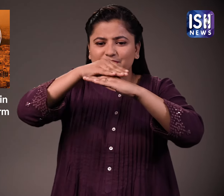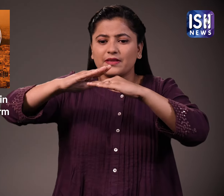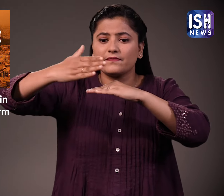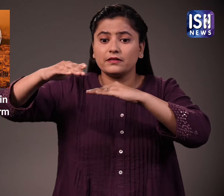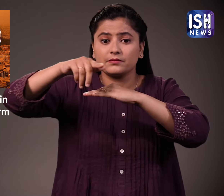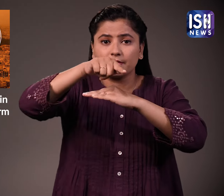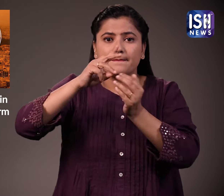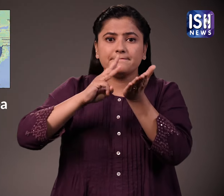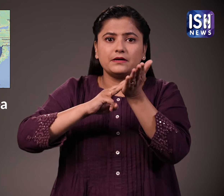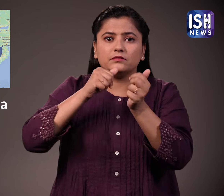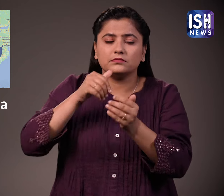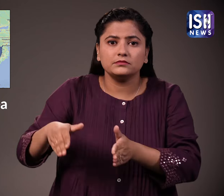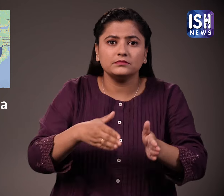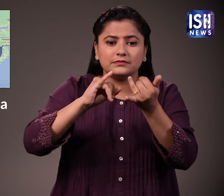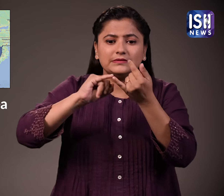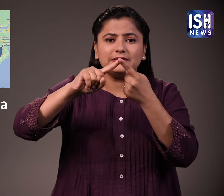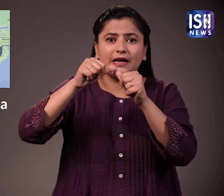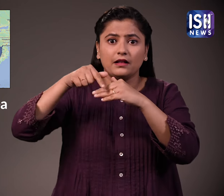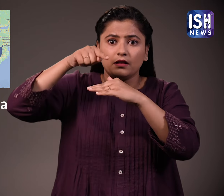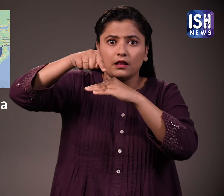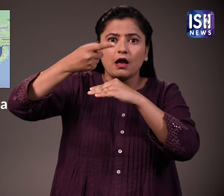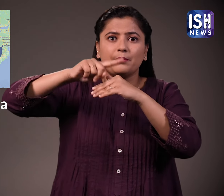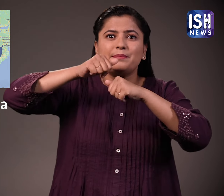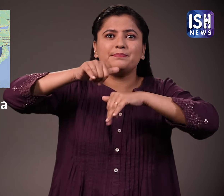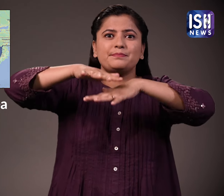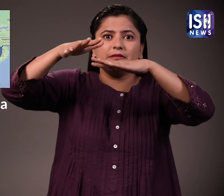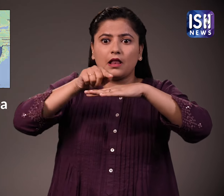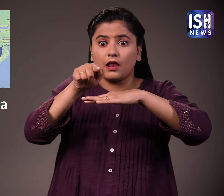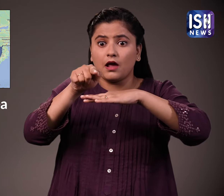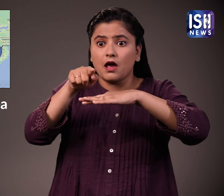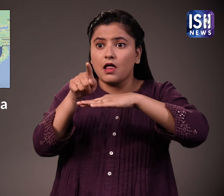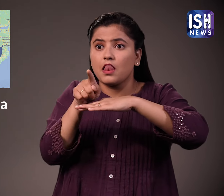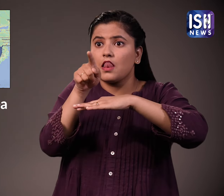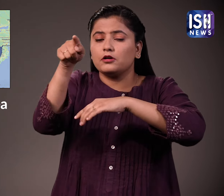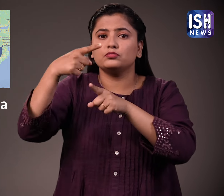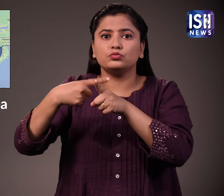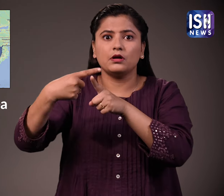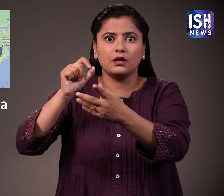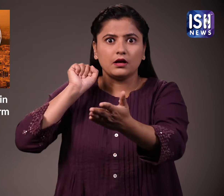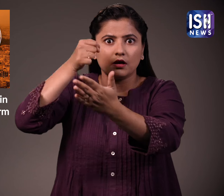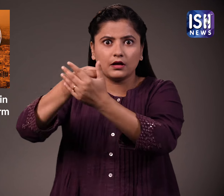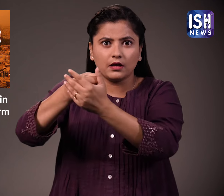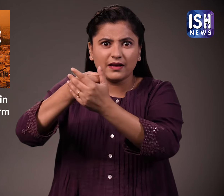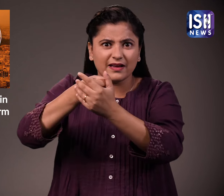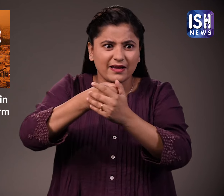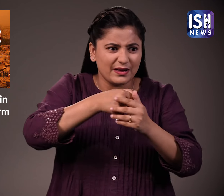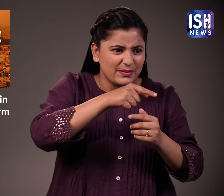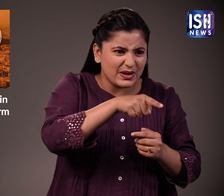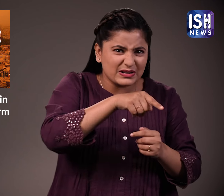सहारा रेगिस्तान से आने वाले तेज हवावने दूल के बादलों को बुमध्य सागर के पार एथेंस की ओर